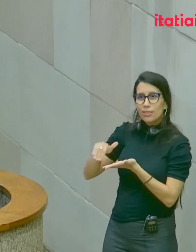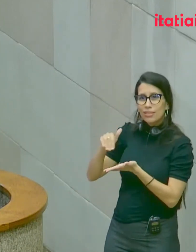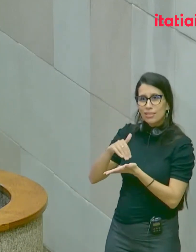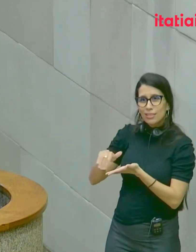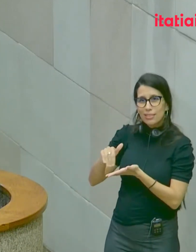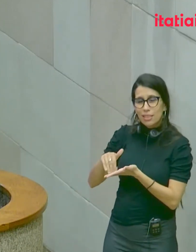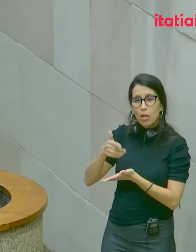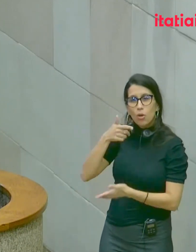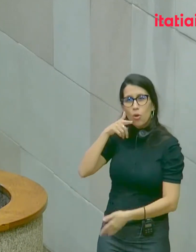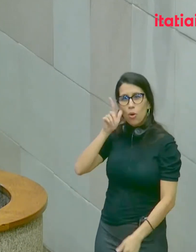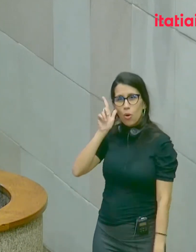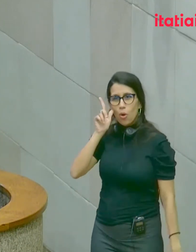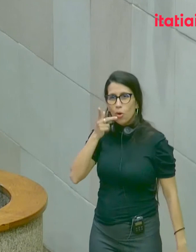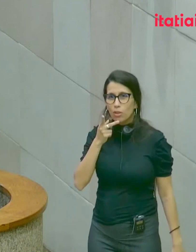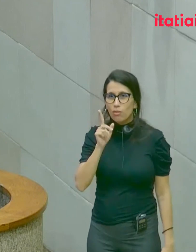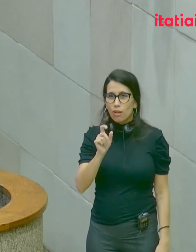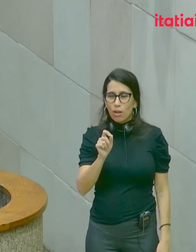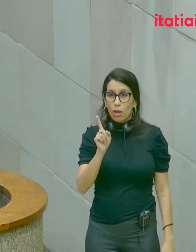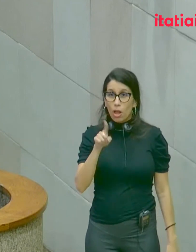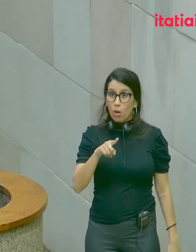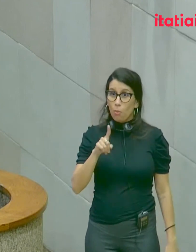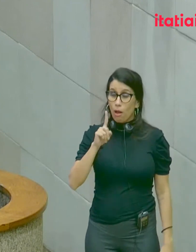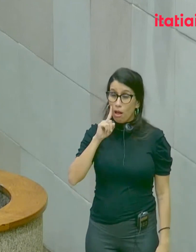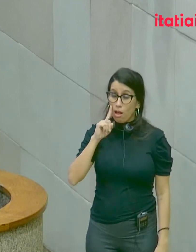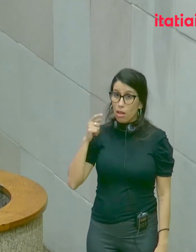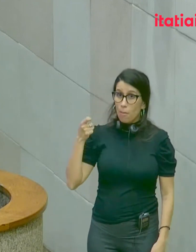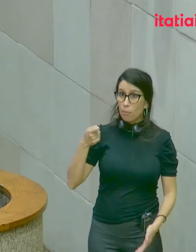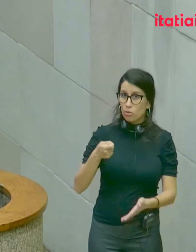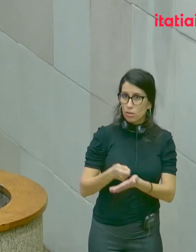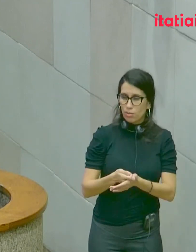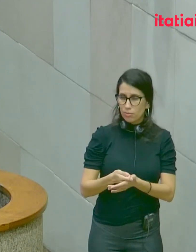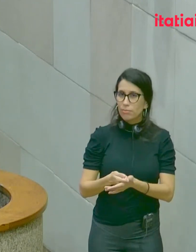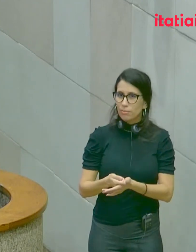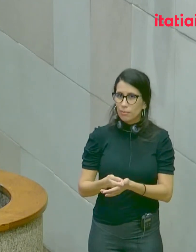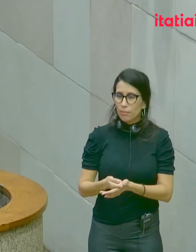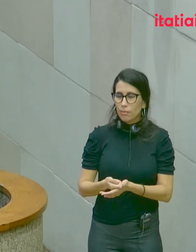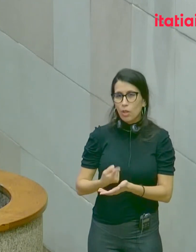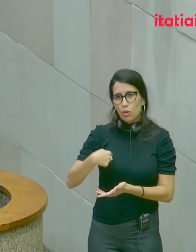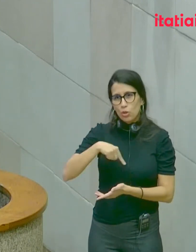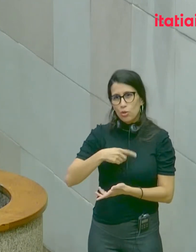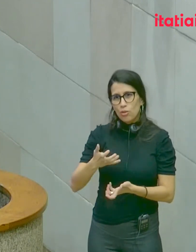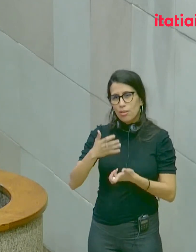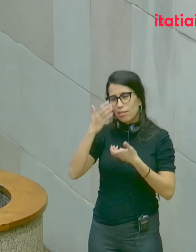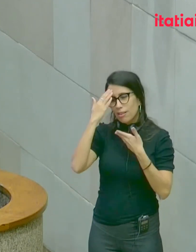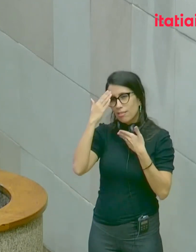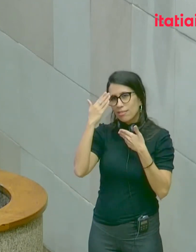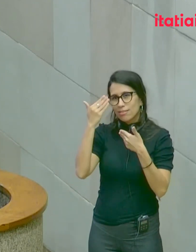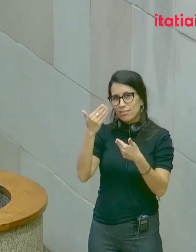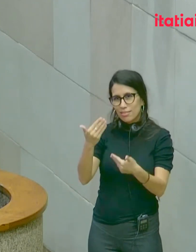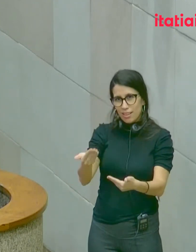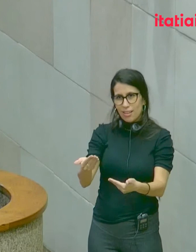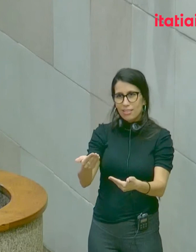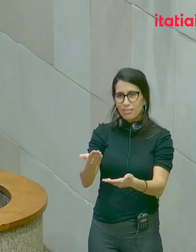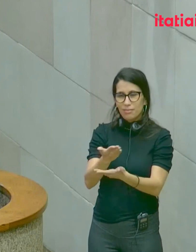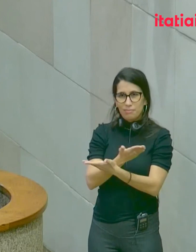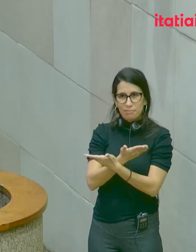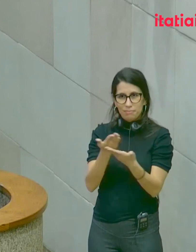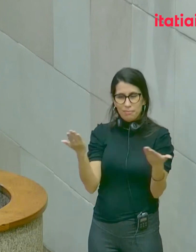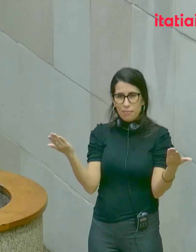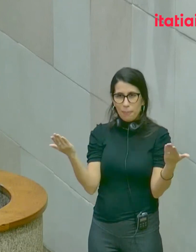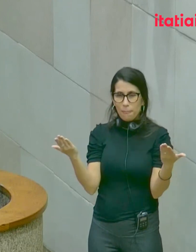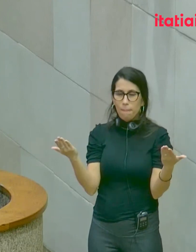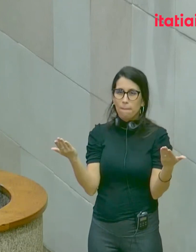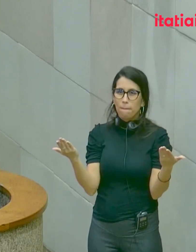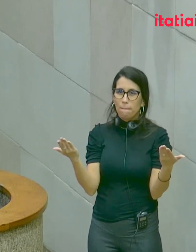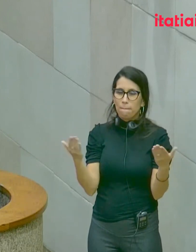ontem. é uma imposição. E nós queremos agradecer muito, muito, em razão dos